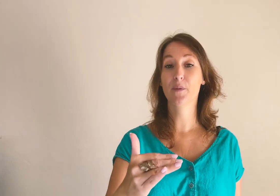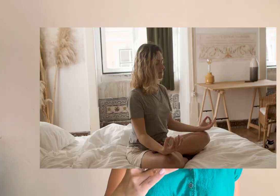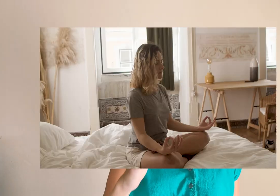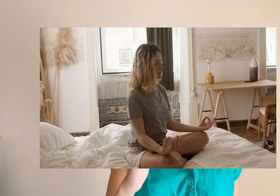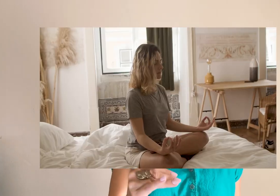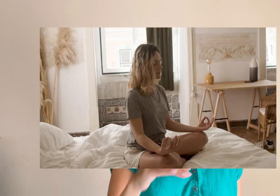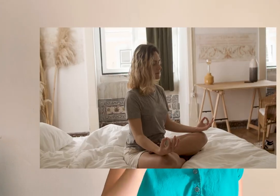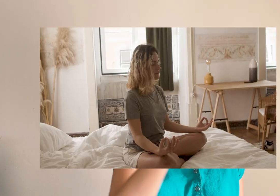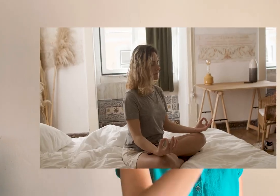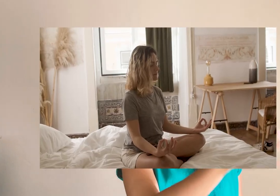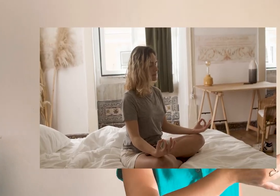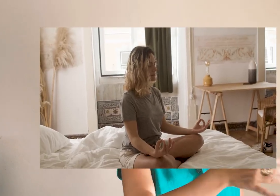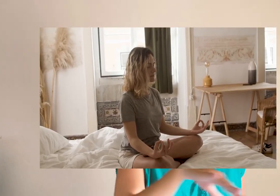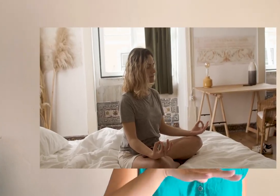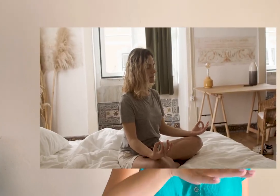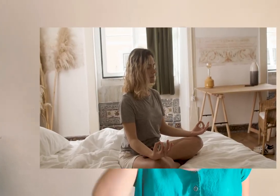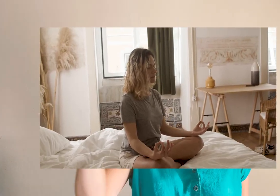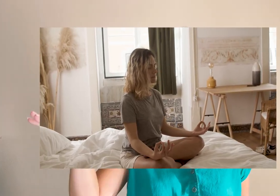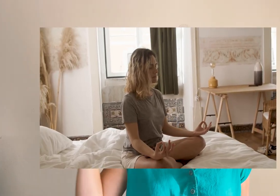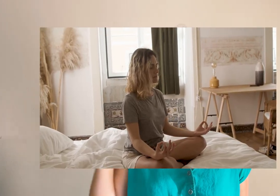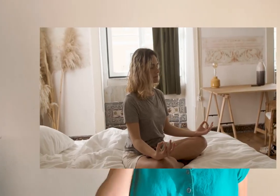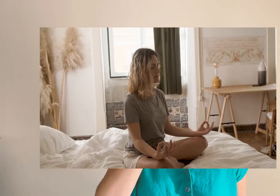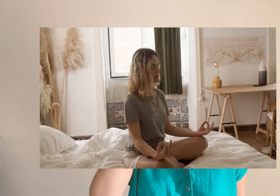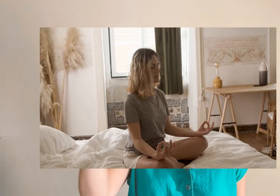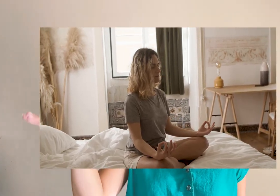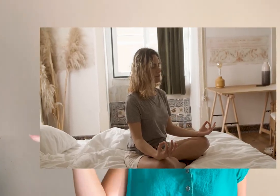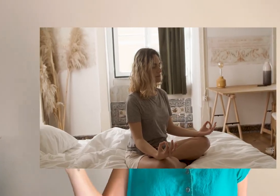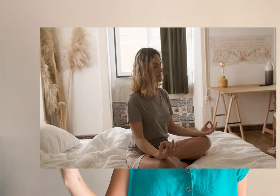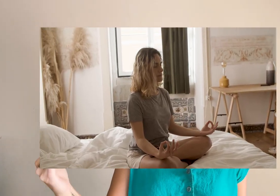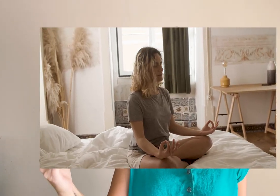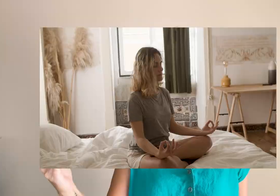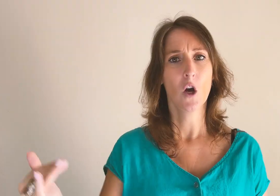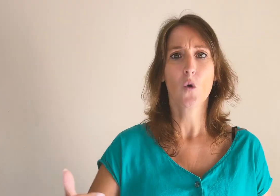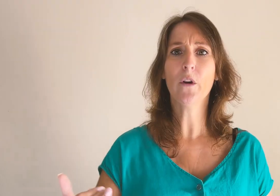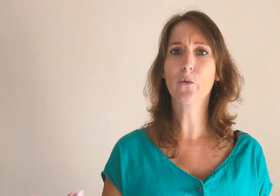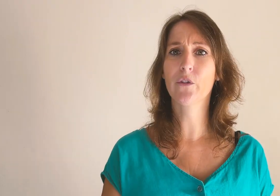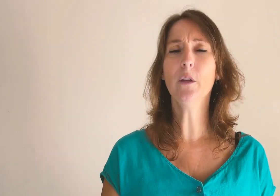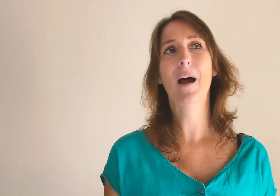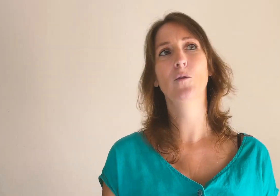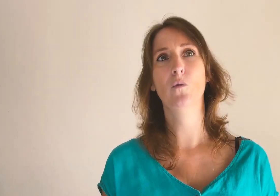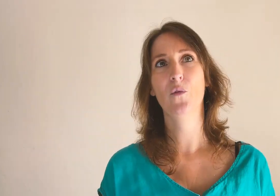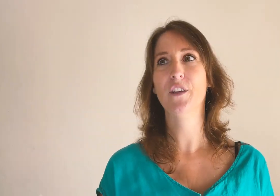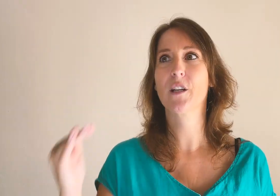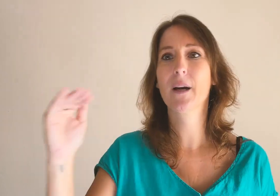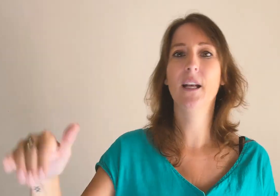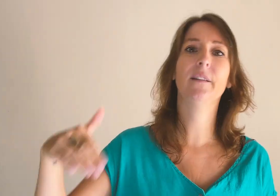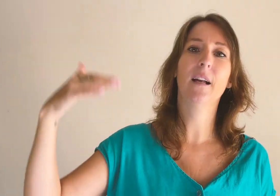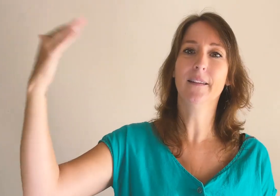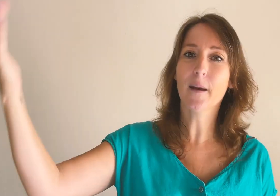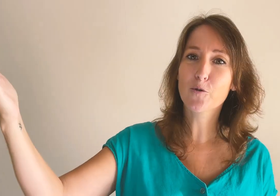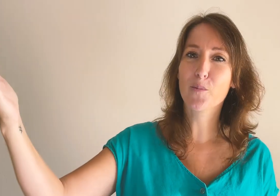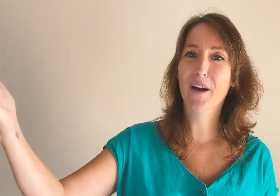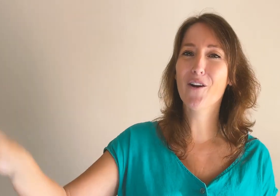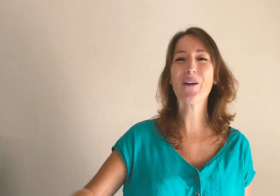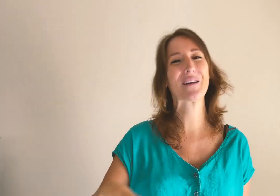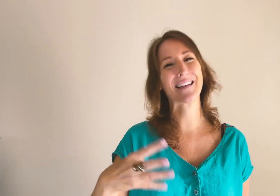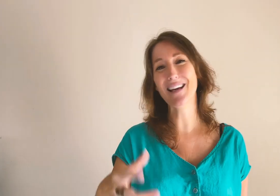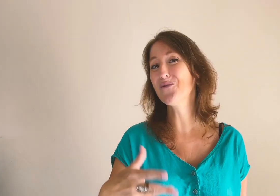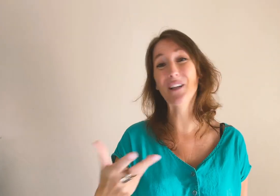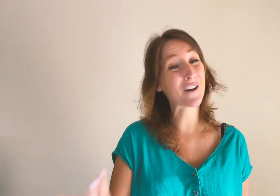business qui sert un mode de vie et l'étape où on en est, nous suffit. Ou est-ce qu'on se dit, en fait, j'aimerais aller à l'étape supérieure et auquel cas, il faudra